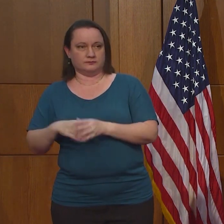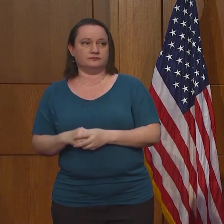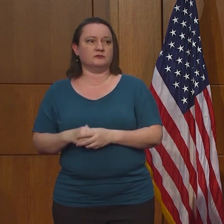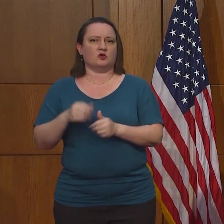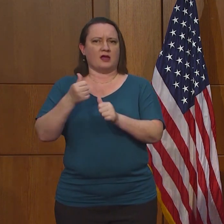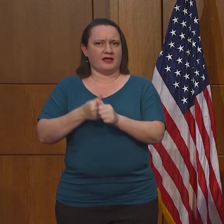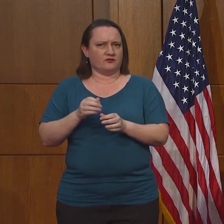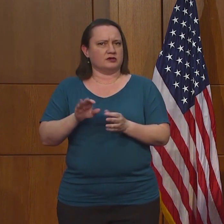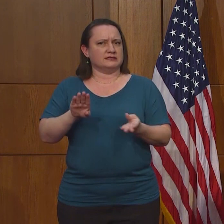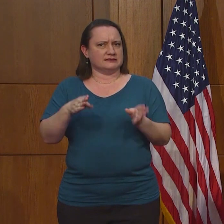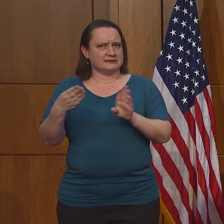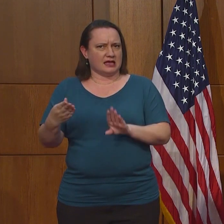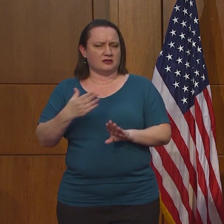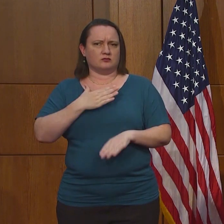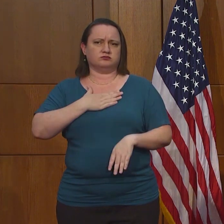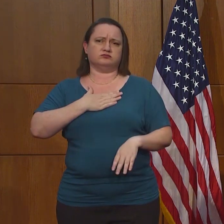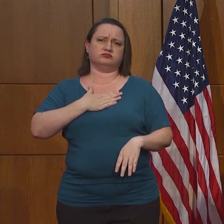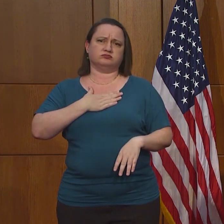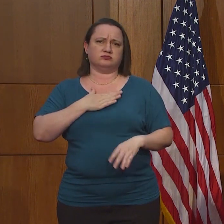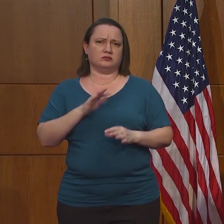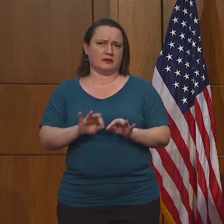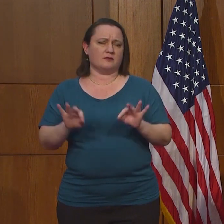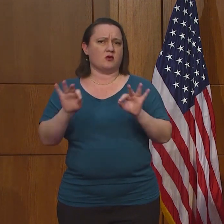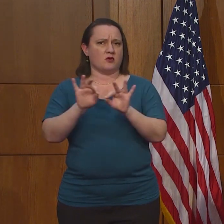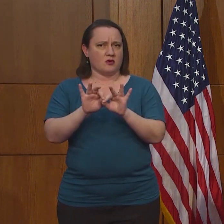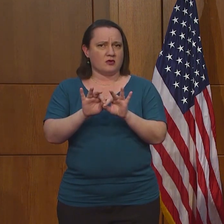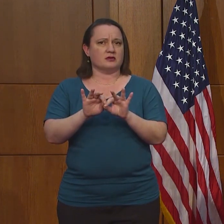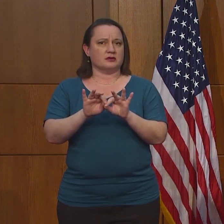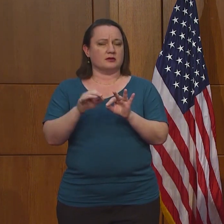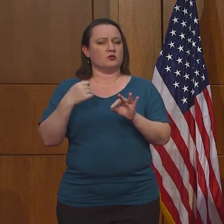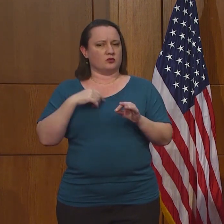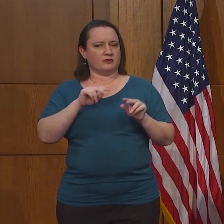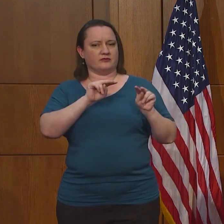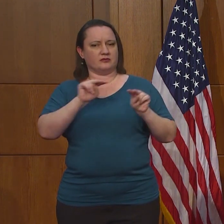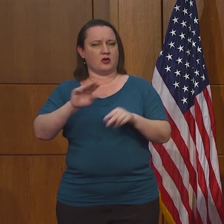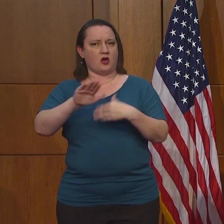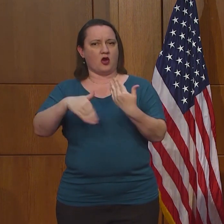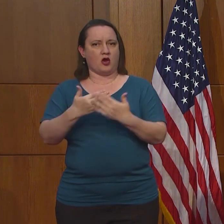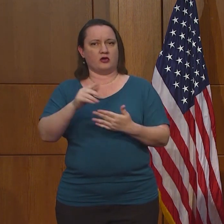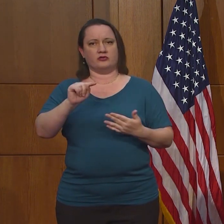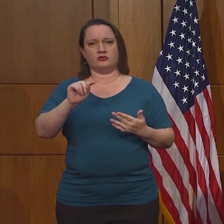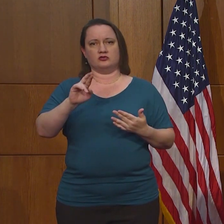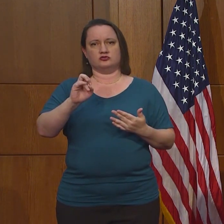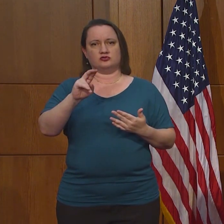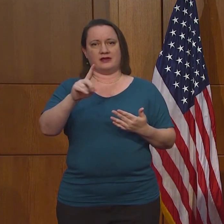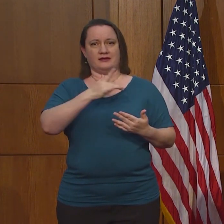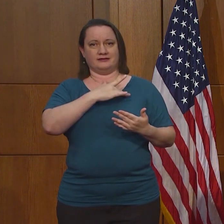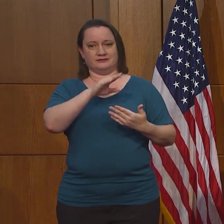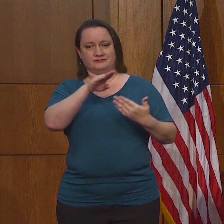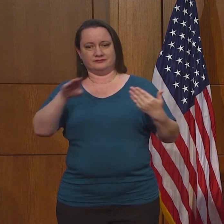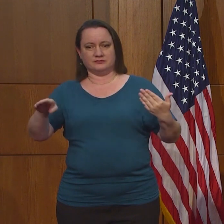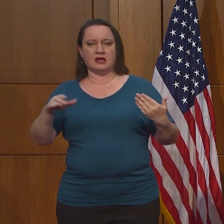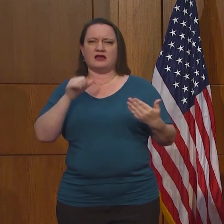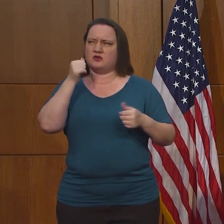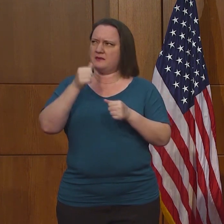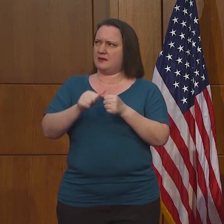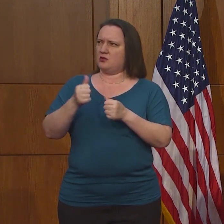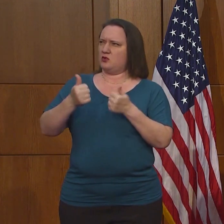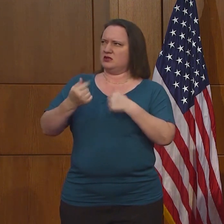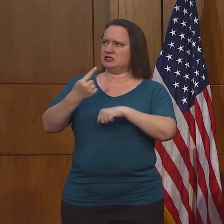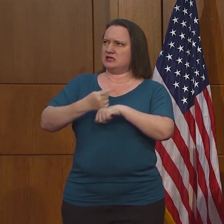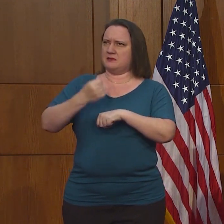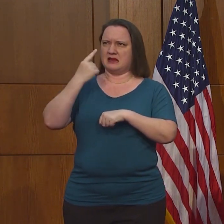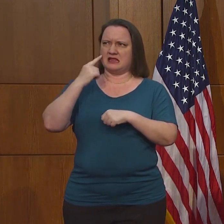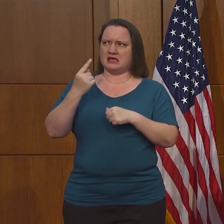observando la tendencia de los datos. No recuerdo todos los números, pero hubo un día esta semana que creo que tuvimos 12